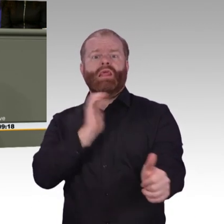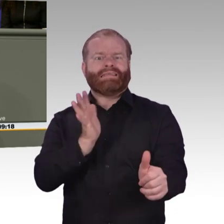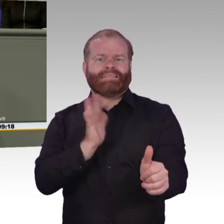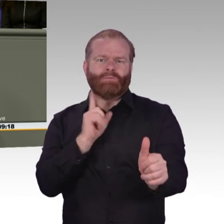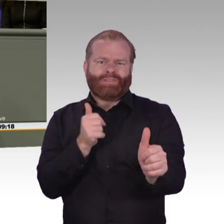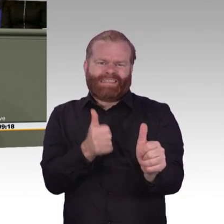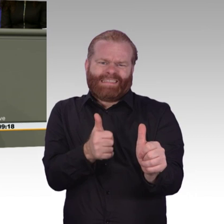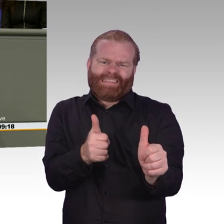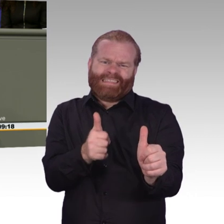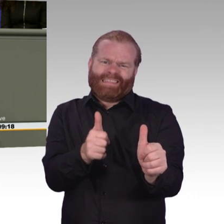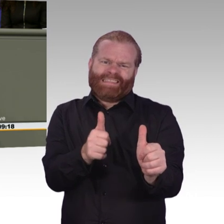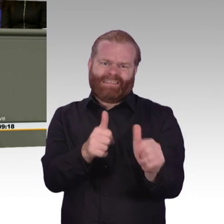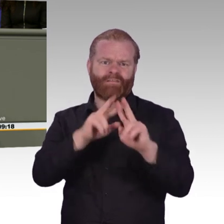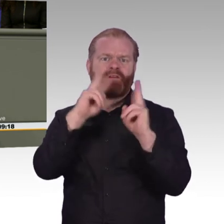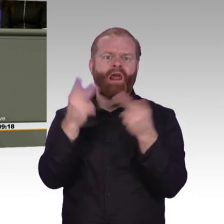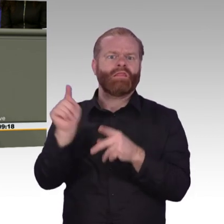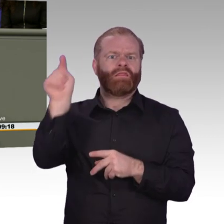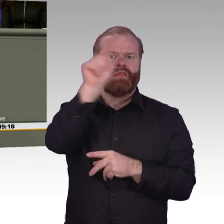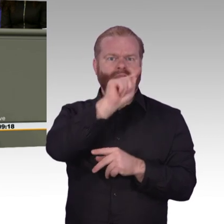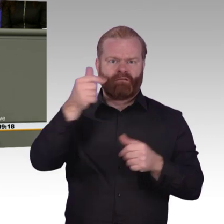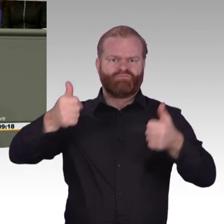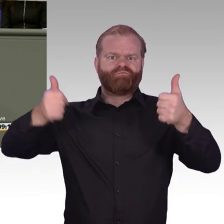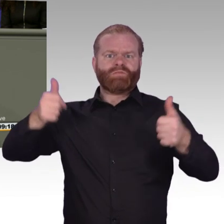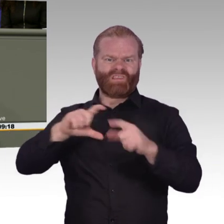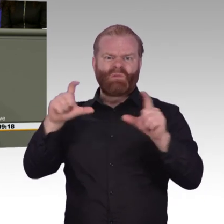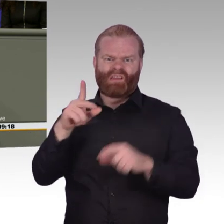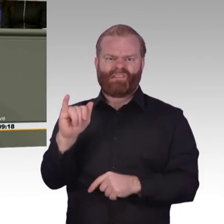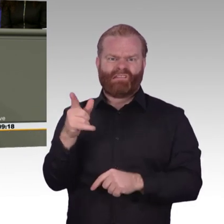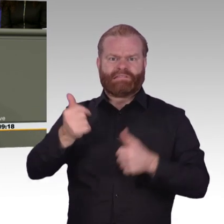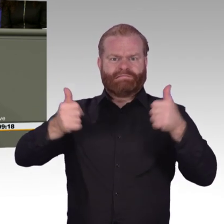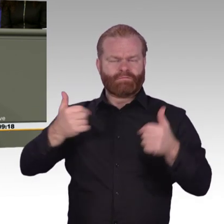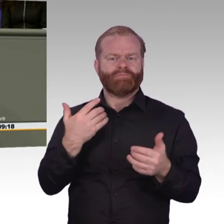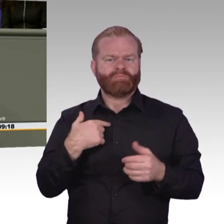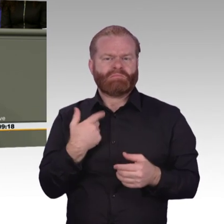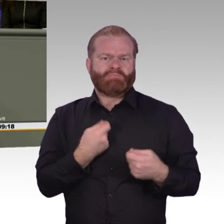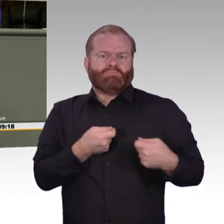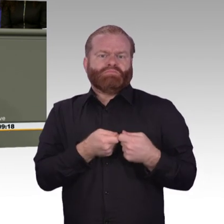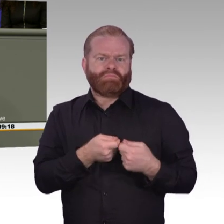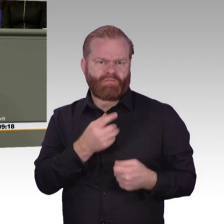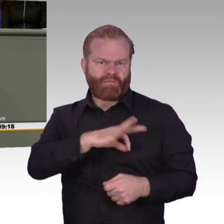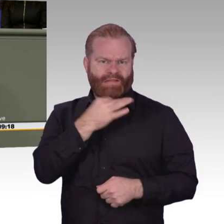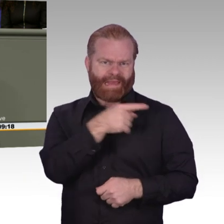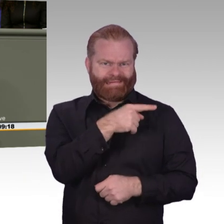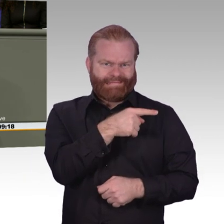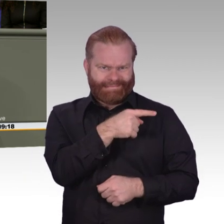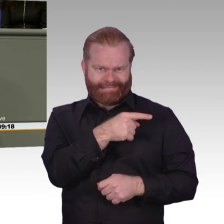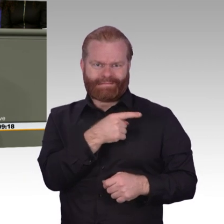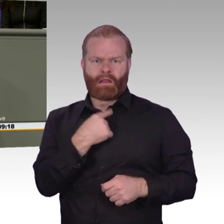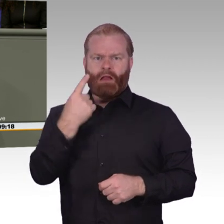wir genau das. Die hierfür vorgesehenen drei Milliarden Euro sind gut investiert. Studien sagen, dass wir unser Bruttoinlandsprodukt